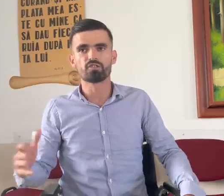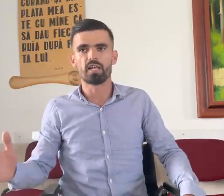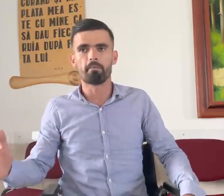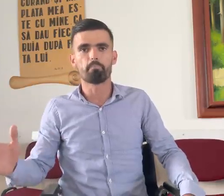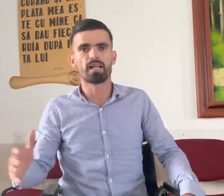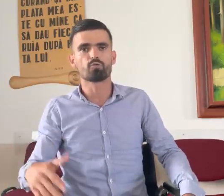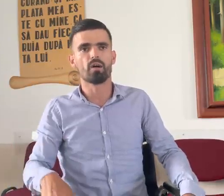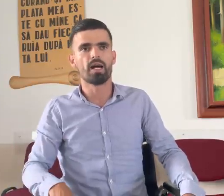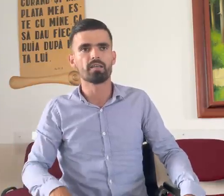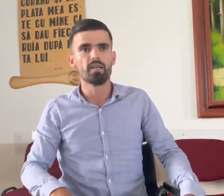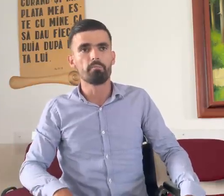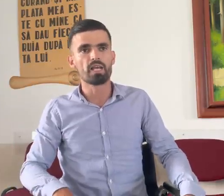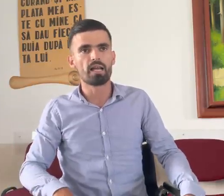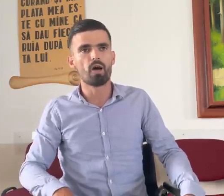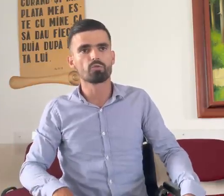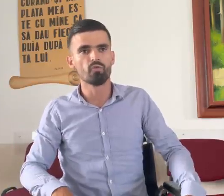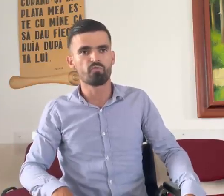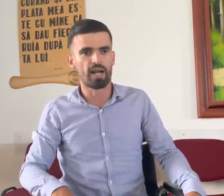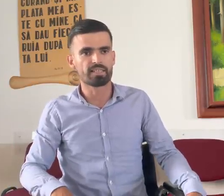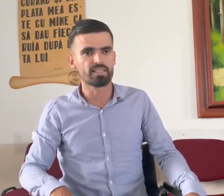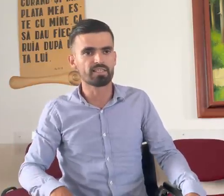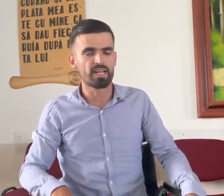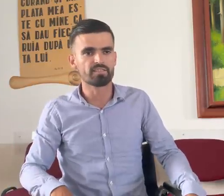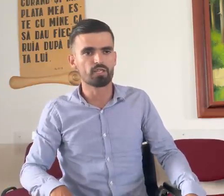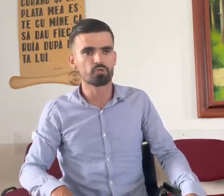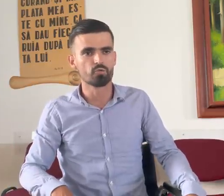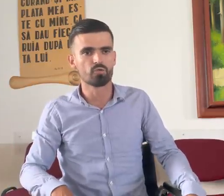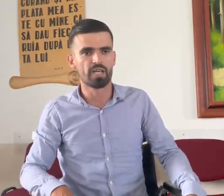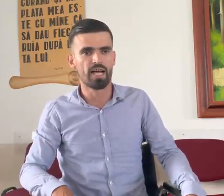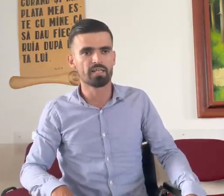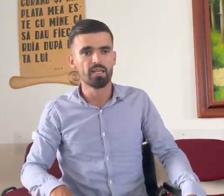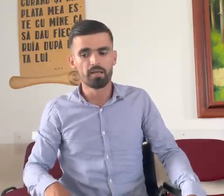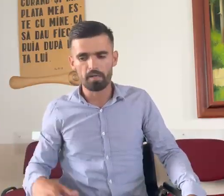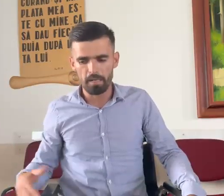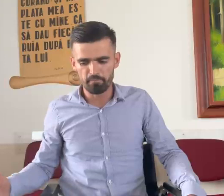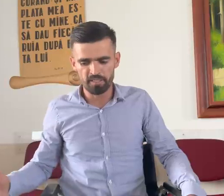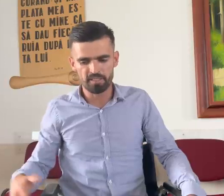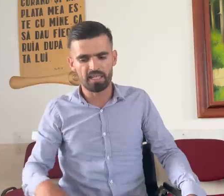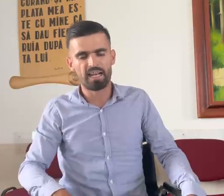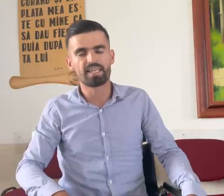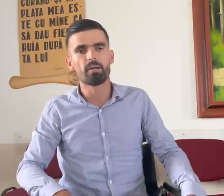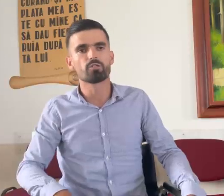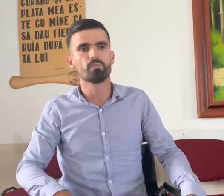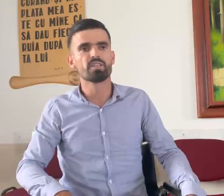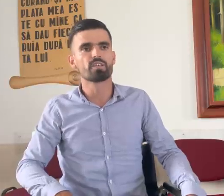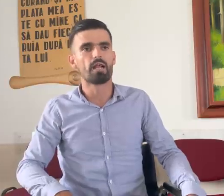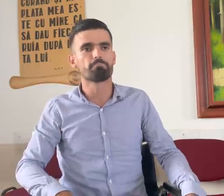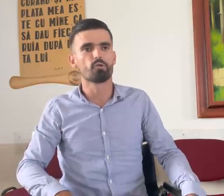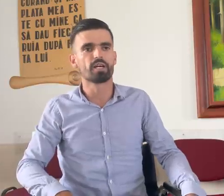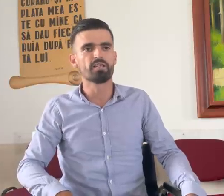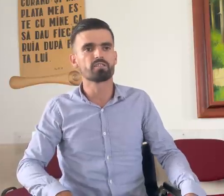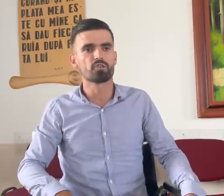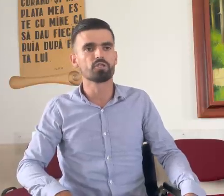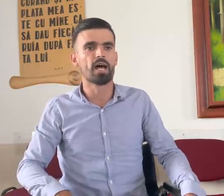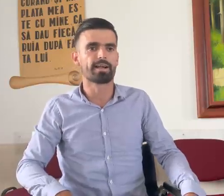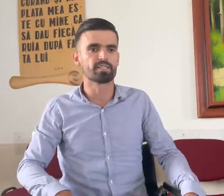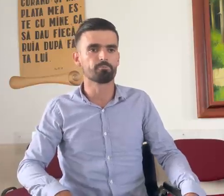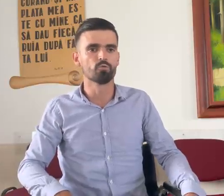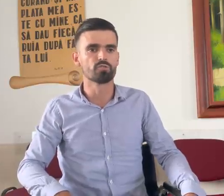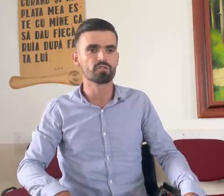acela, în patru ani, mi-a luat un frate de 31 de ani, fiindcă l-a chemat Dumnezeu la pocăință și n-a răspuns.